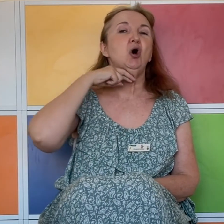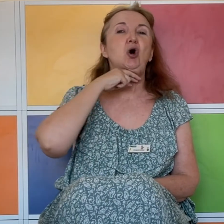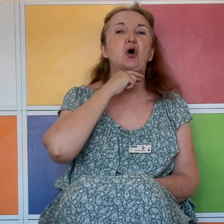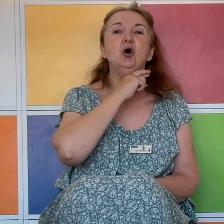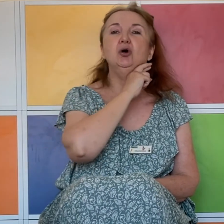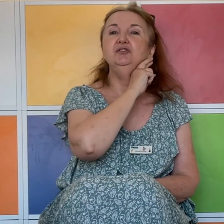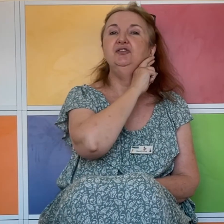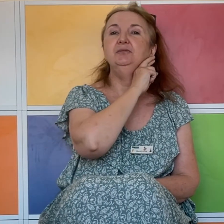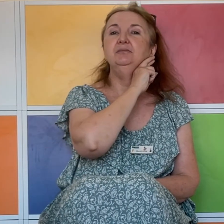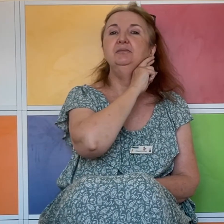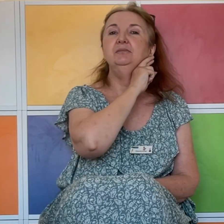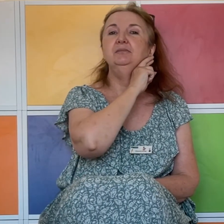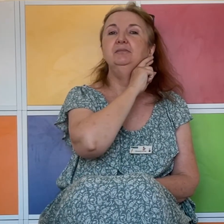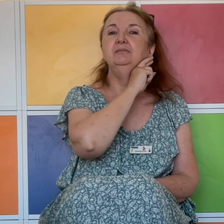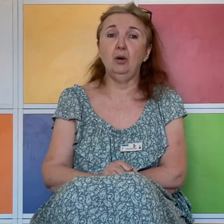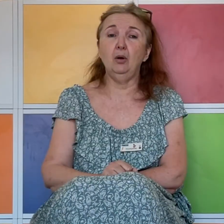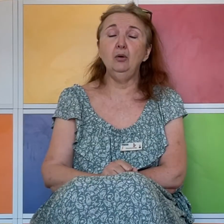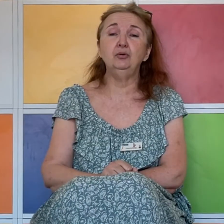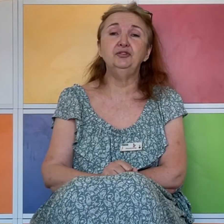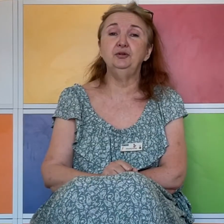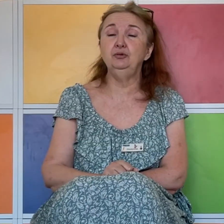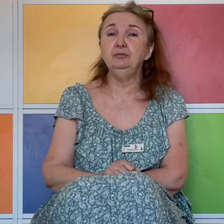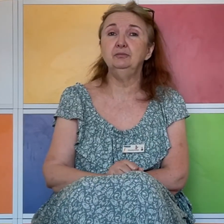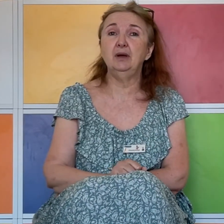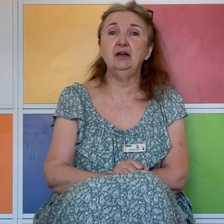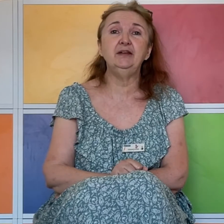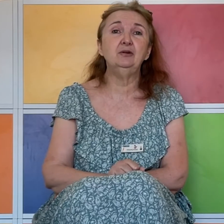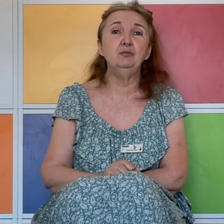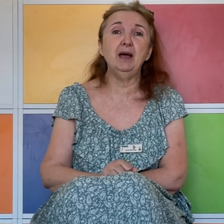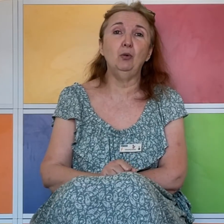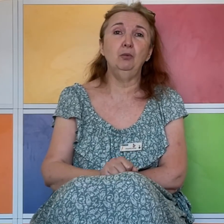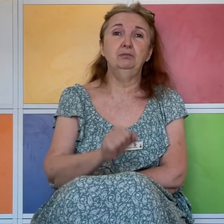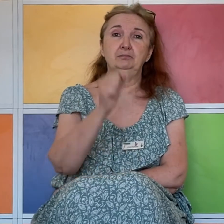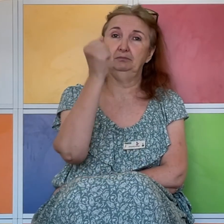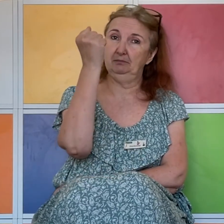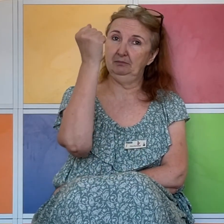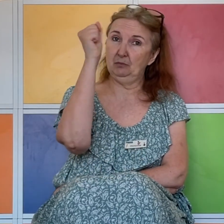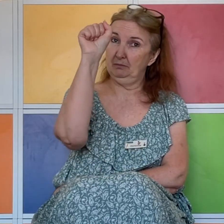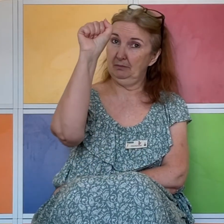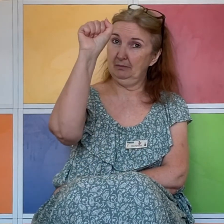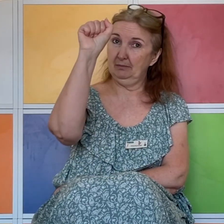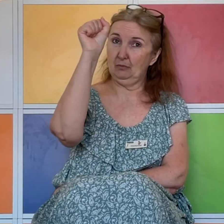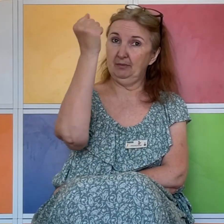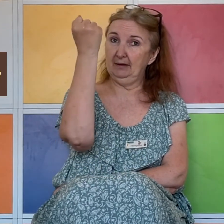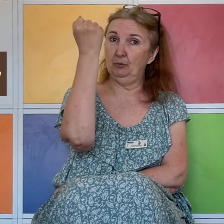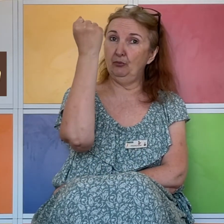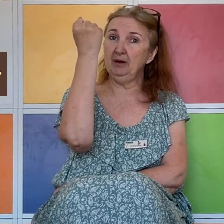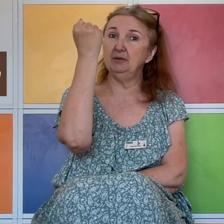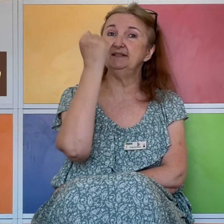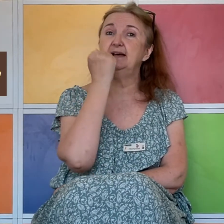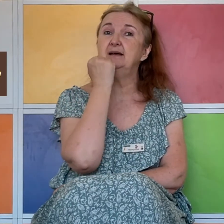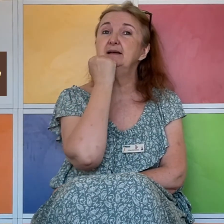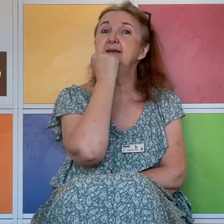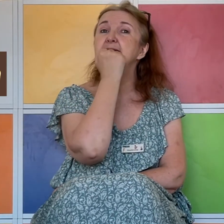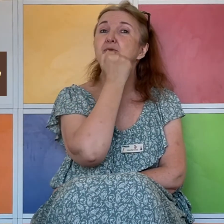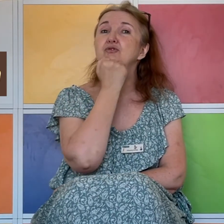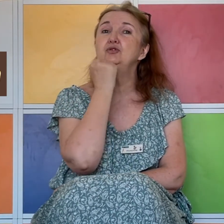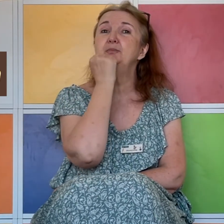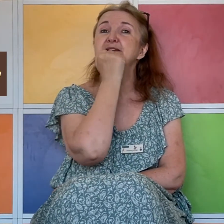Rose. On continue avec le marron. On met le poing comme ça et on se le passe